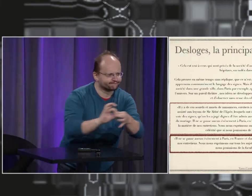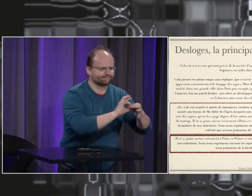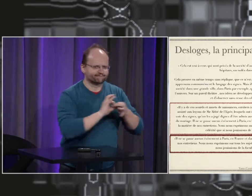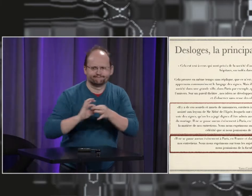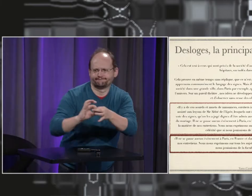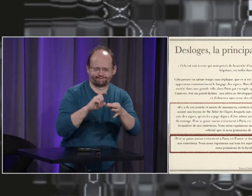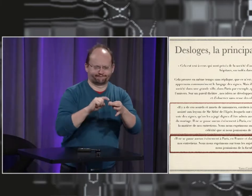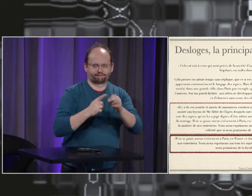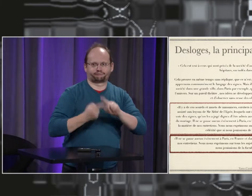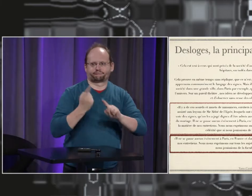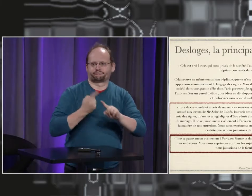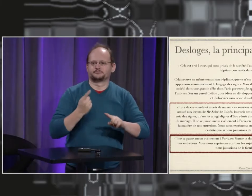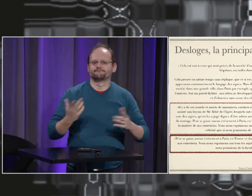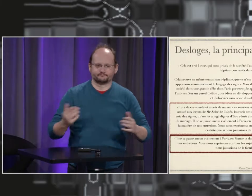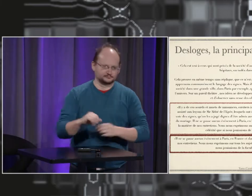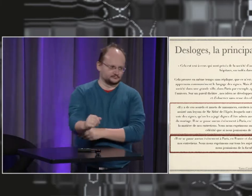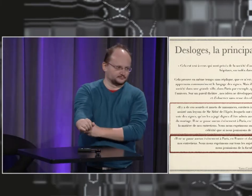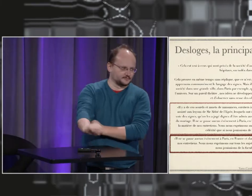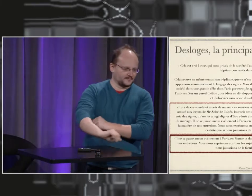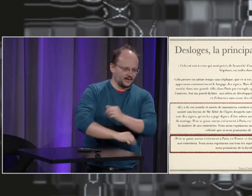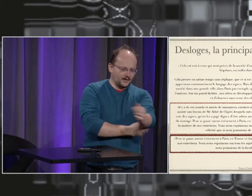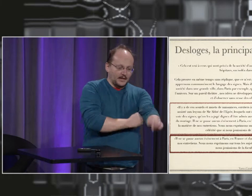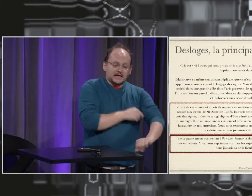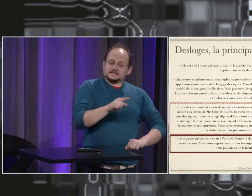Mais on a des gens qui se rassemblent et qui signent entre eux.